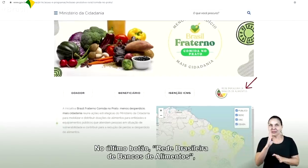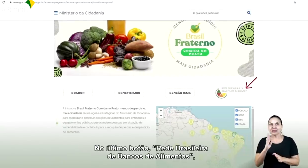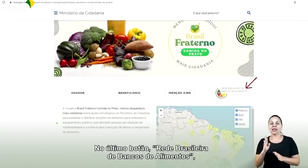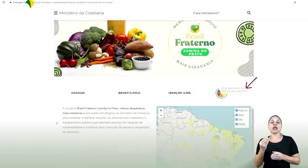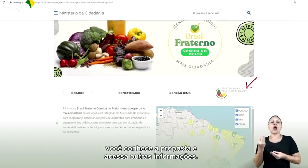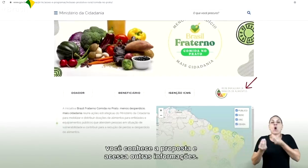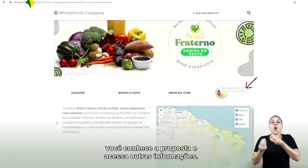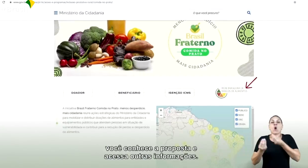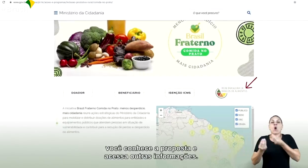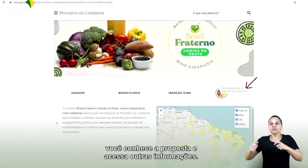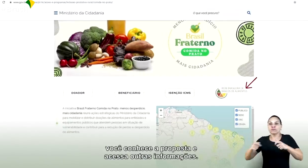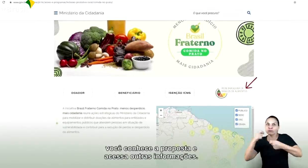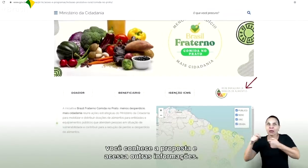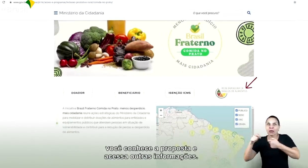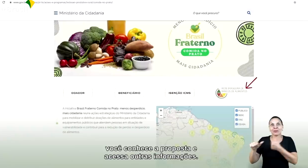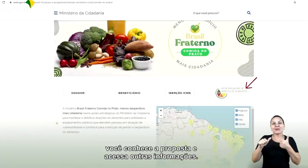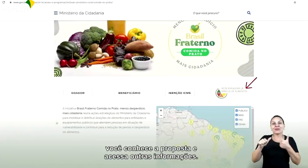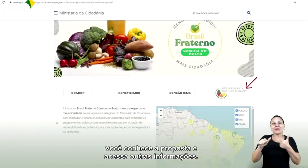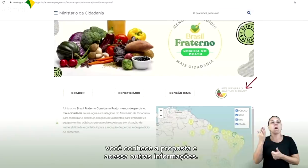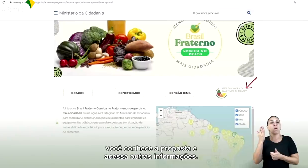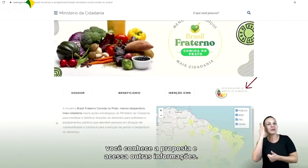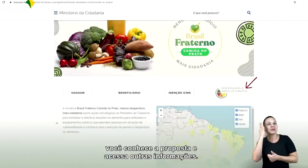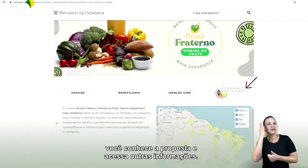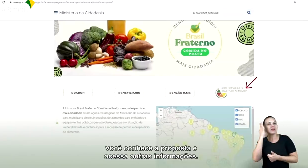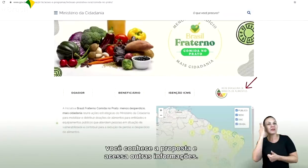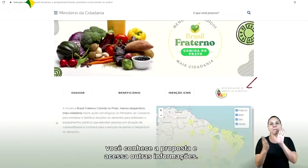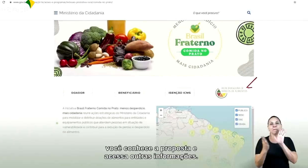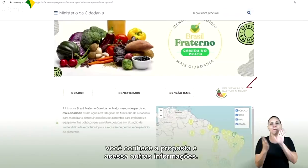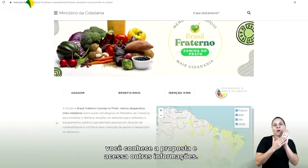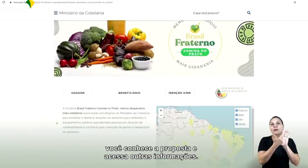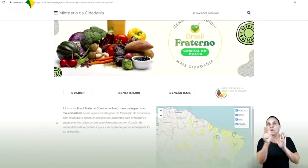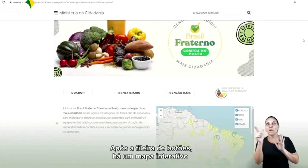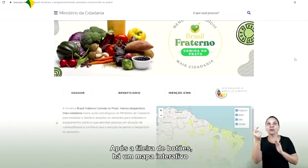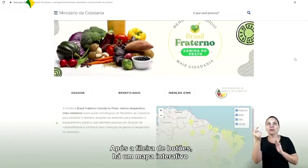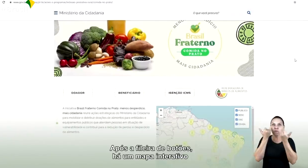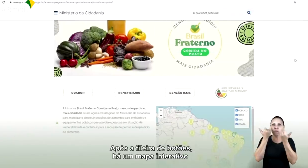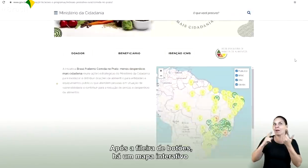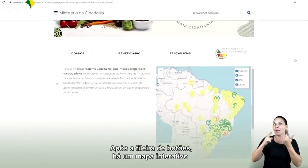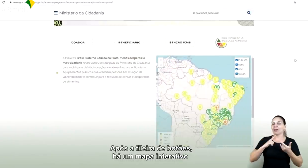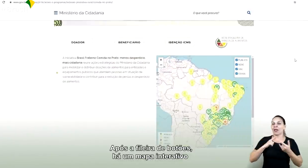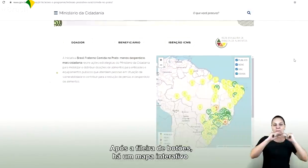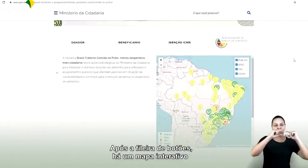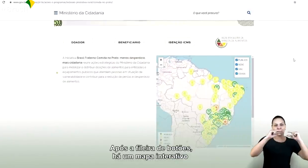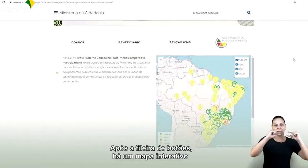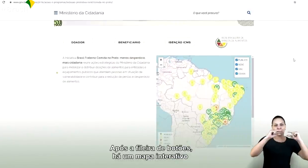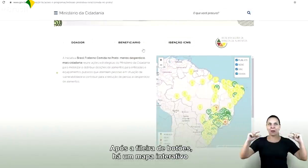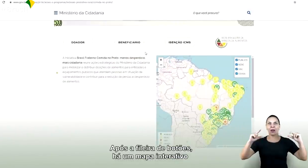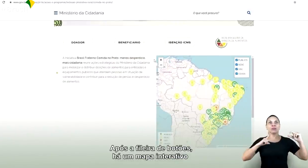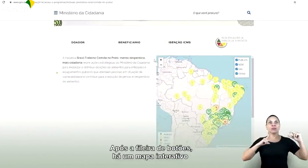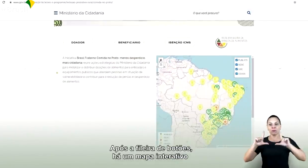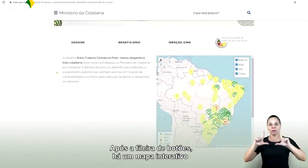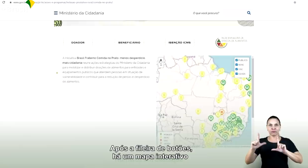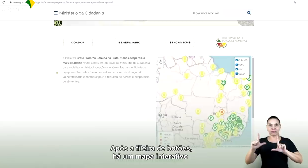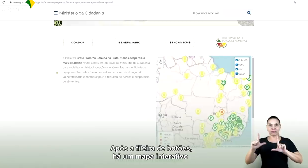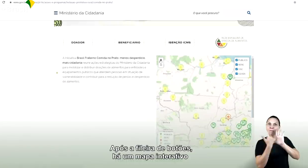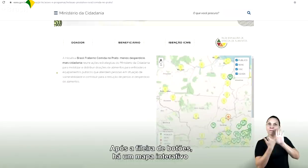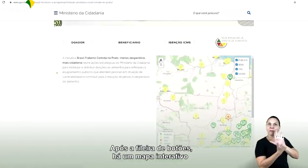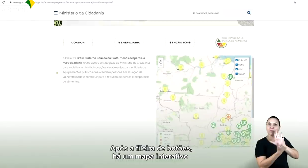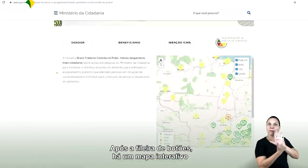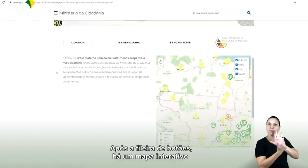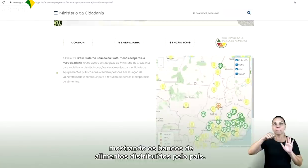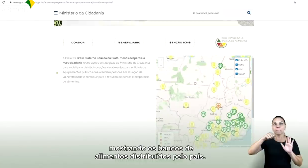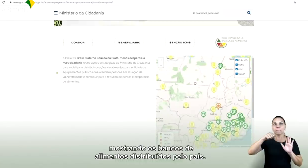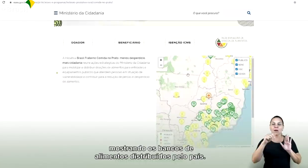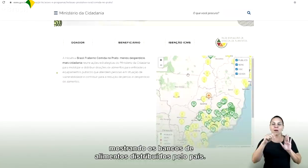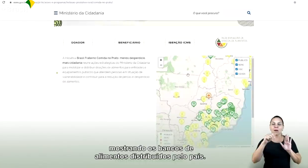Alimentos, você conhece a proposta e acessa outras informações. Após a fileira de botões, há um mapa interativo